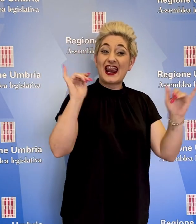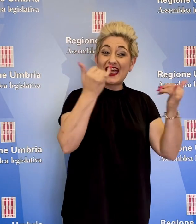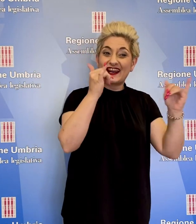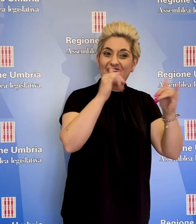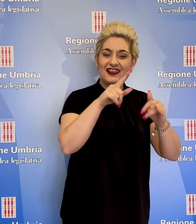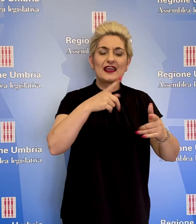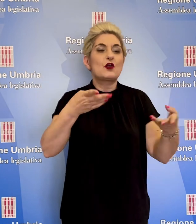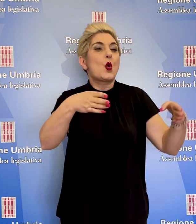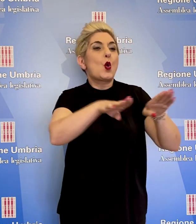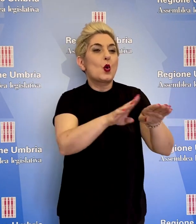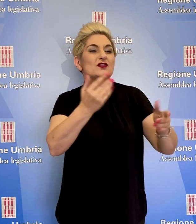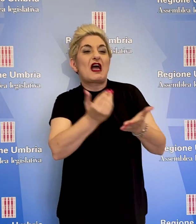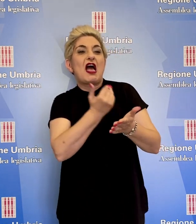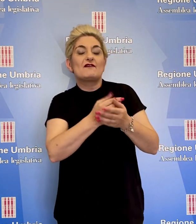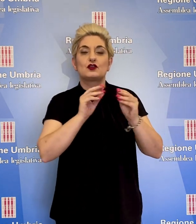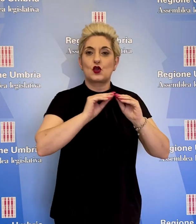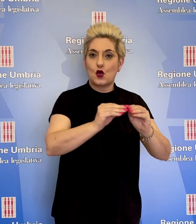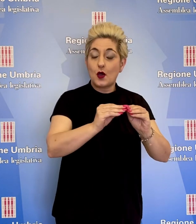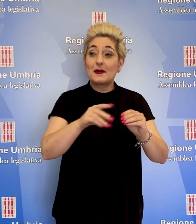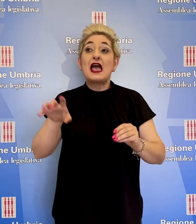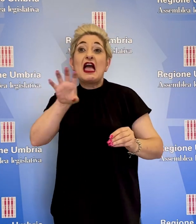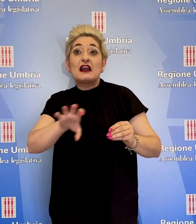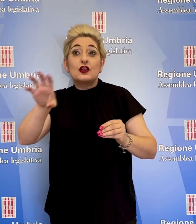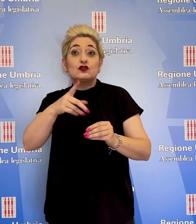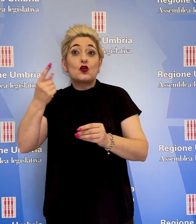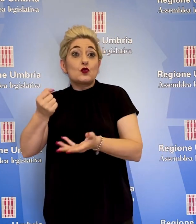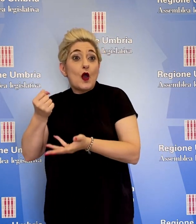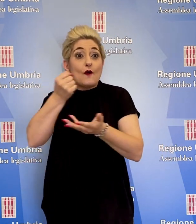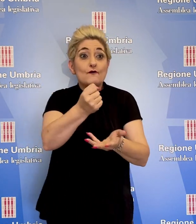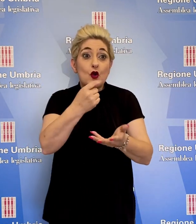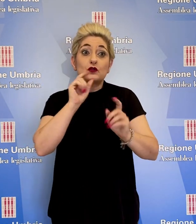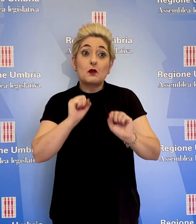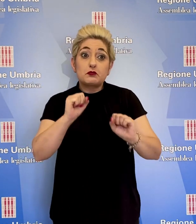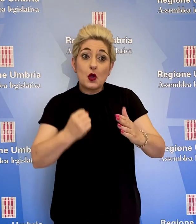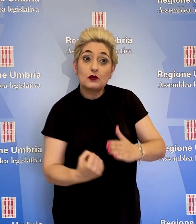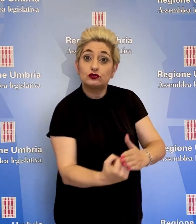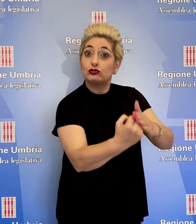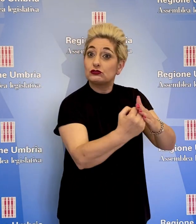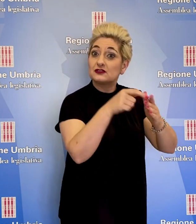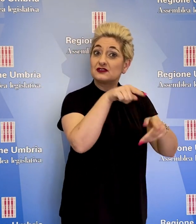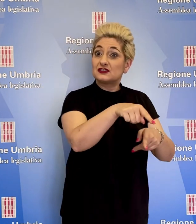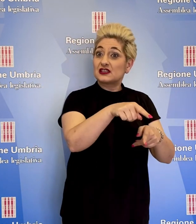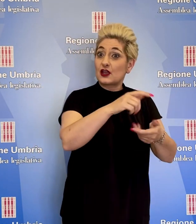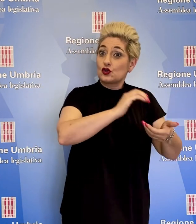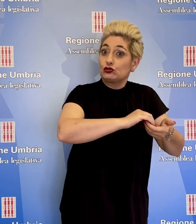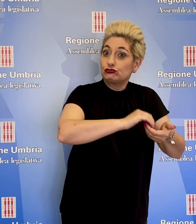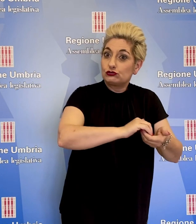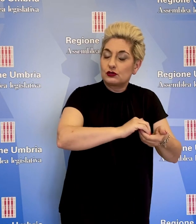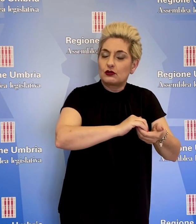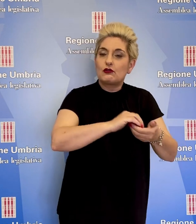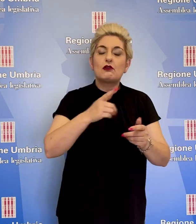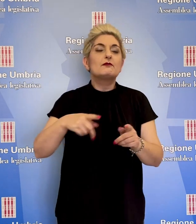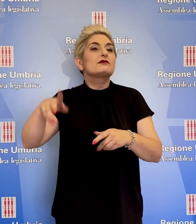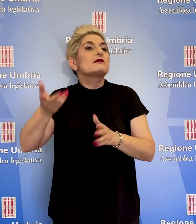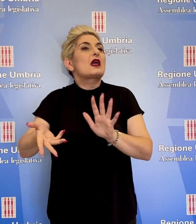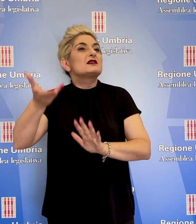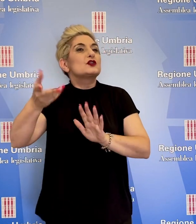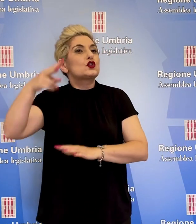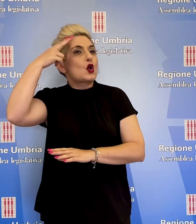ricreativi e se intende stanziare fondi propri regionali a sostegno di queste realtà. L'assessore Coletto ha